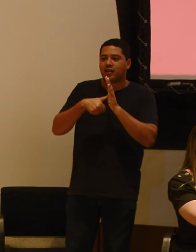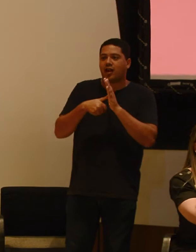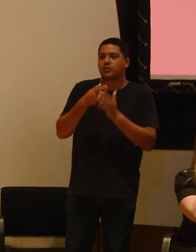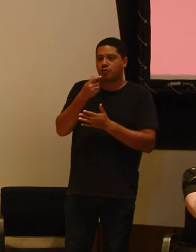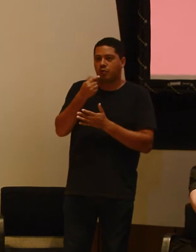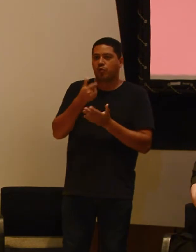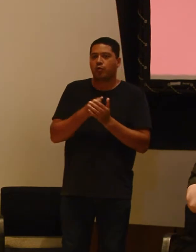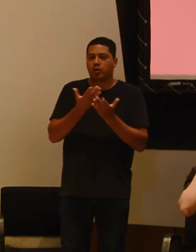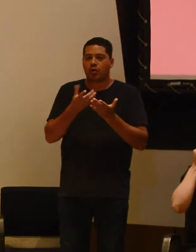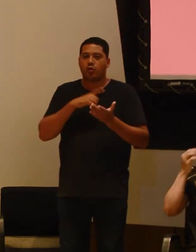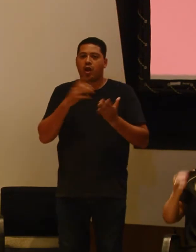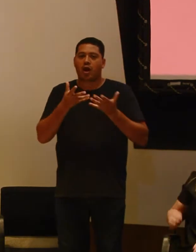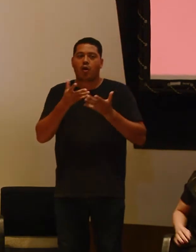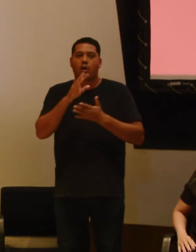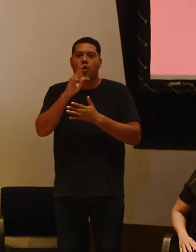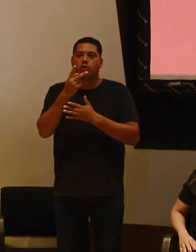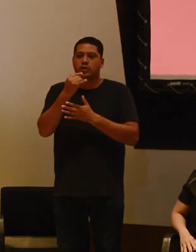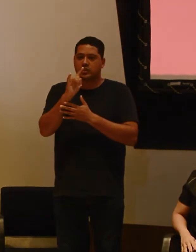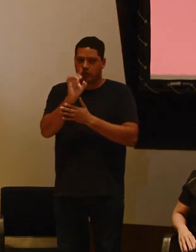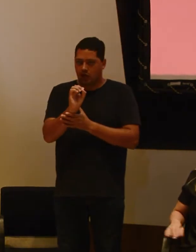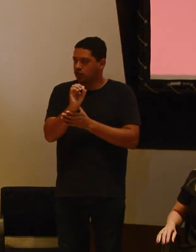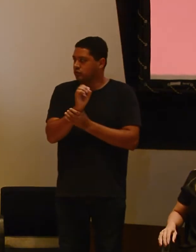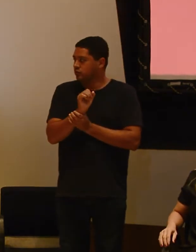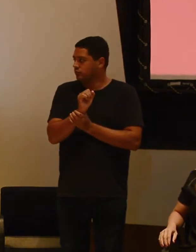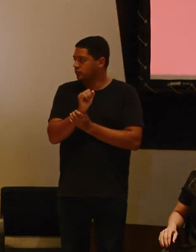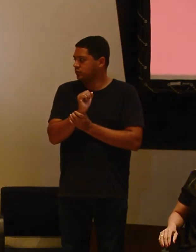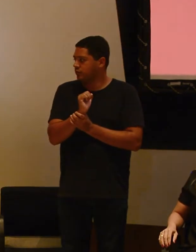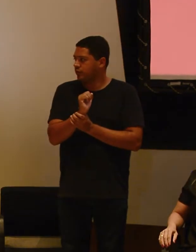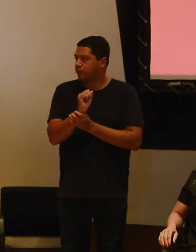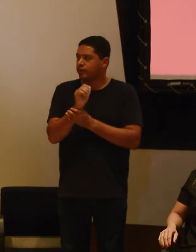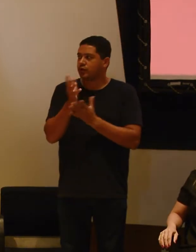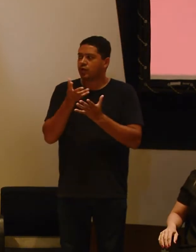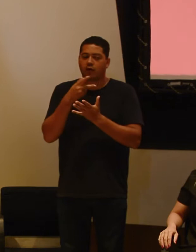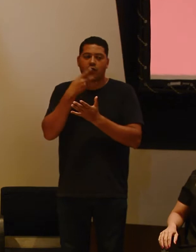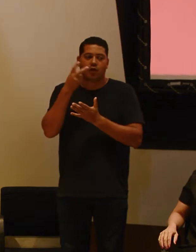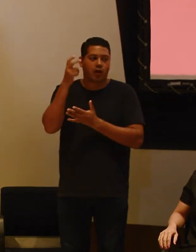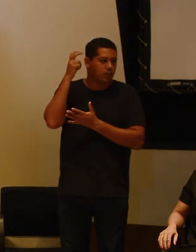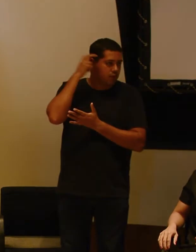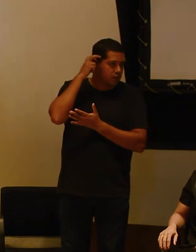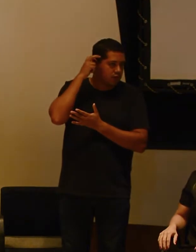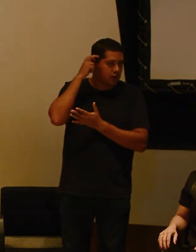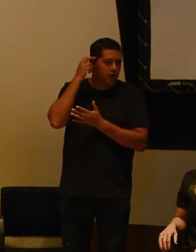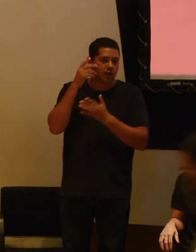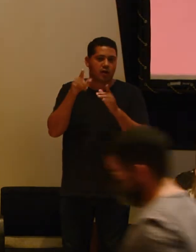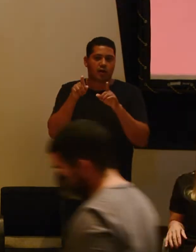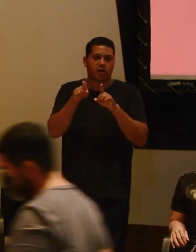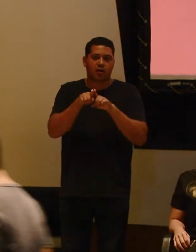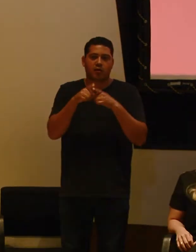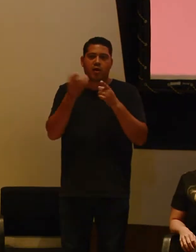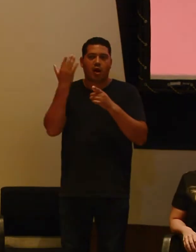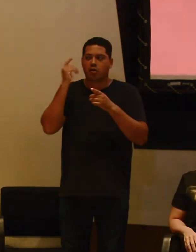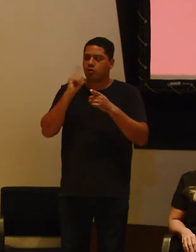então, temos agora o Tiago, que na relação do implante coclear e equilíbrio, ele não conseguiu passar,